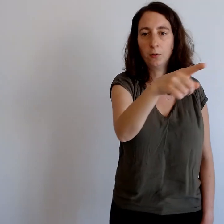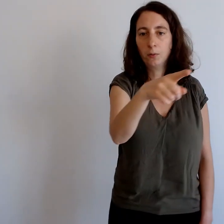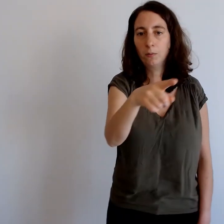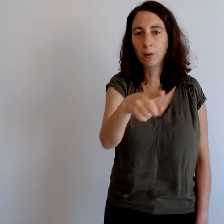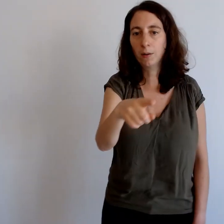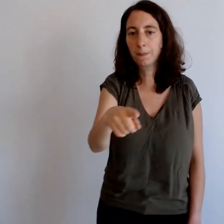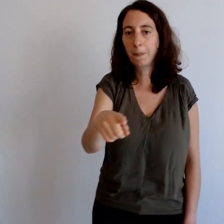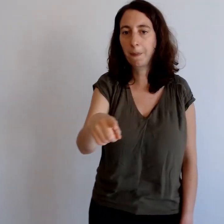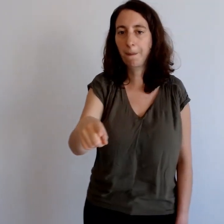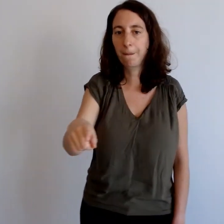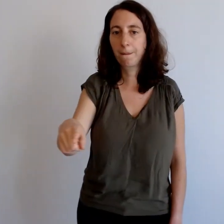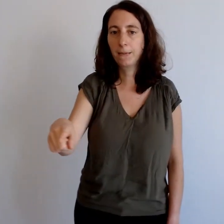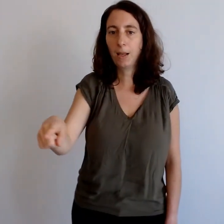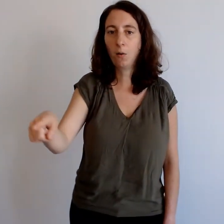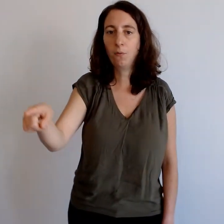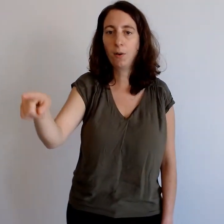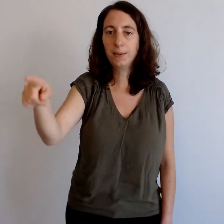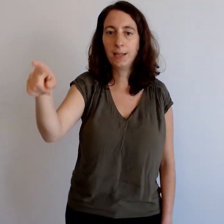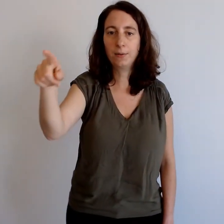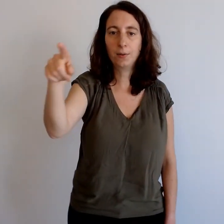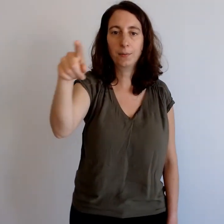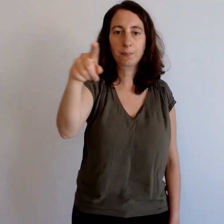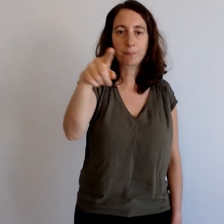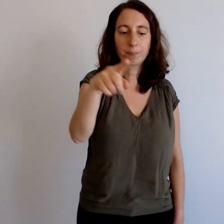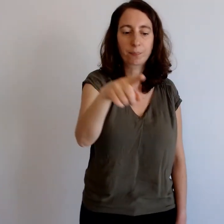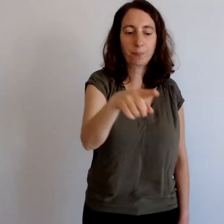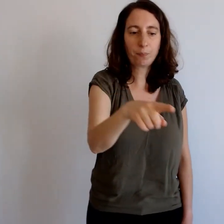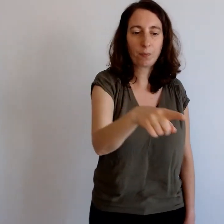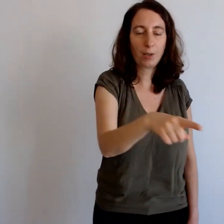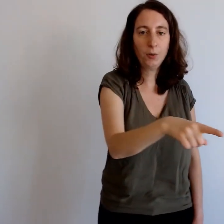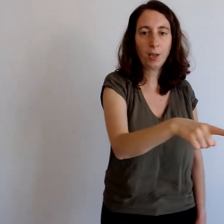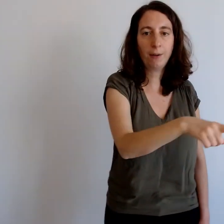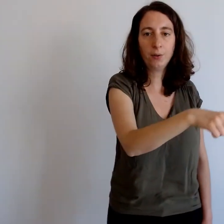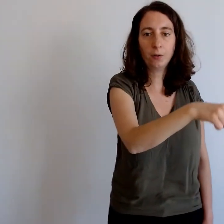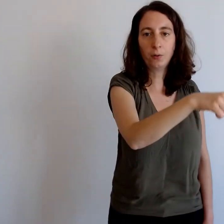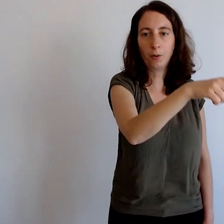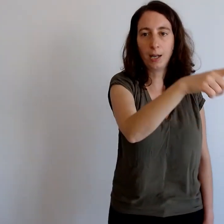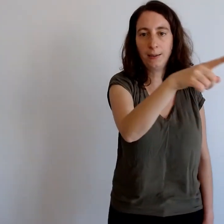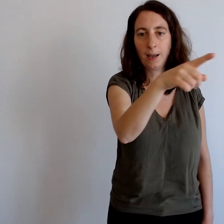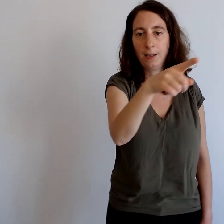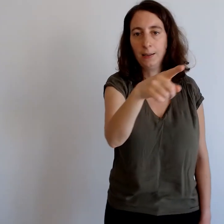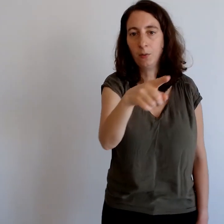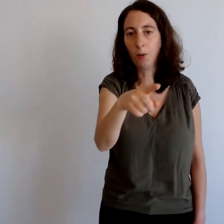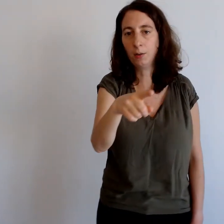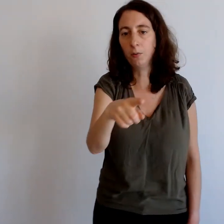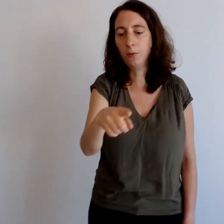doigt. Ça renforce ce travail sur notre latéralité droite-gauche.